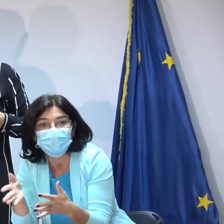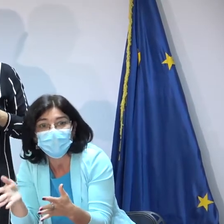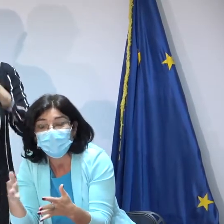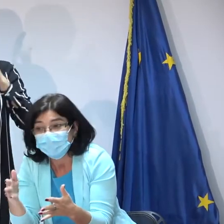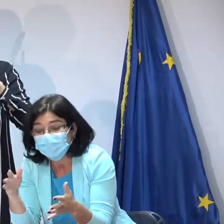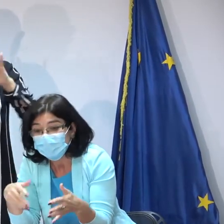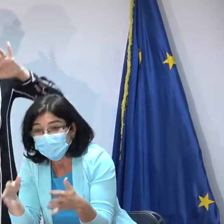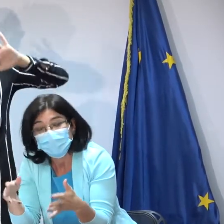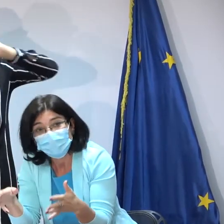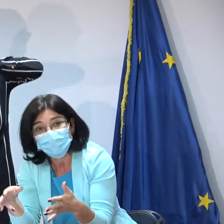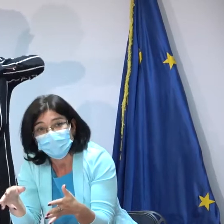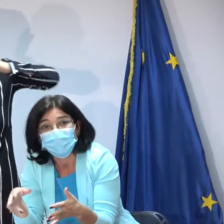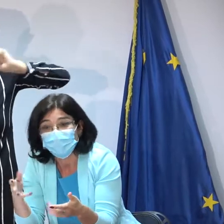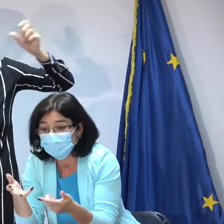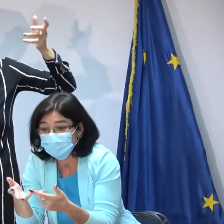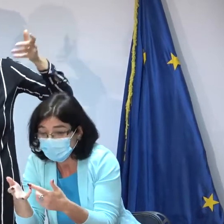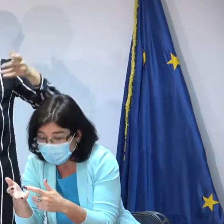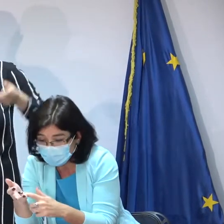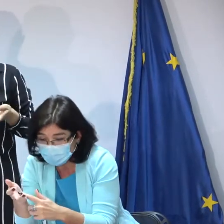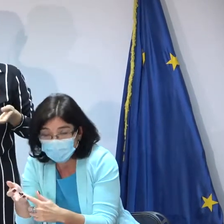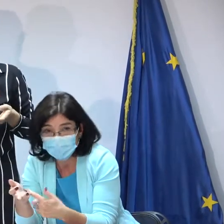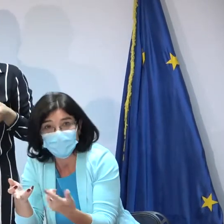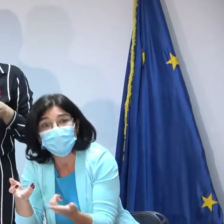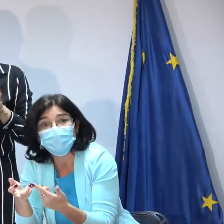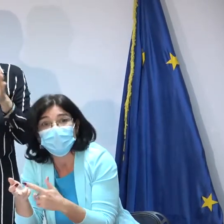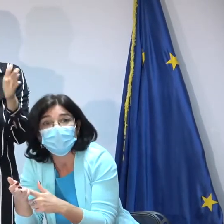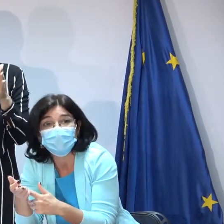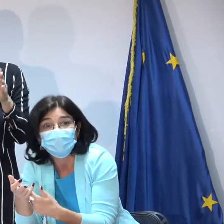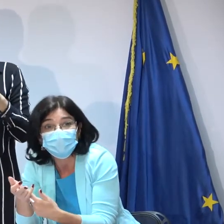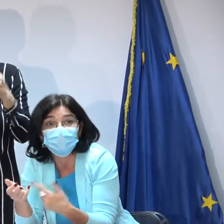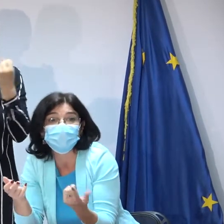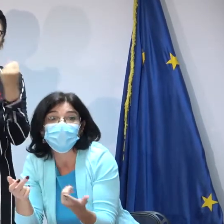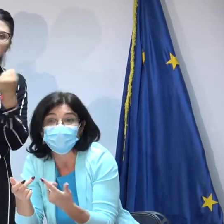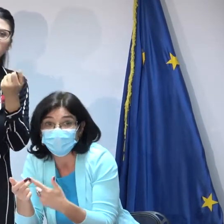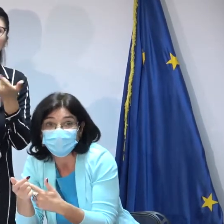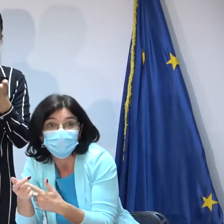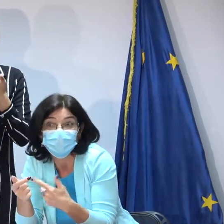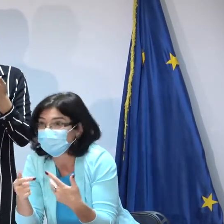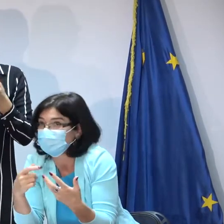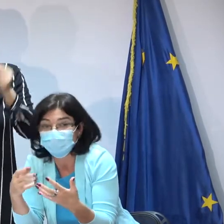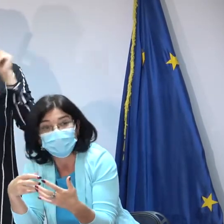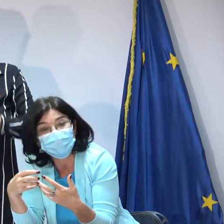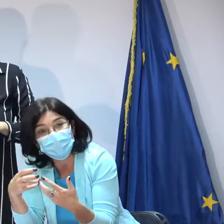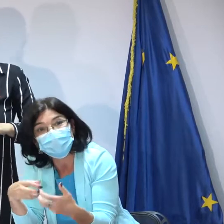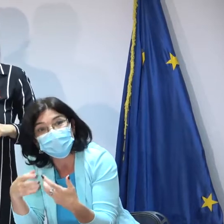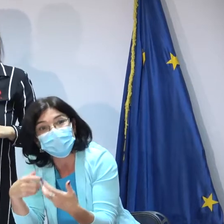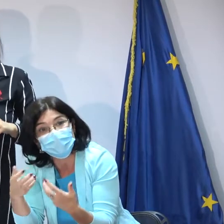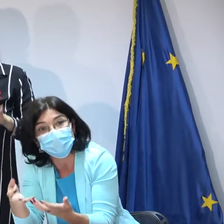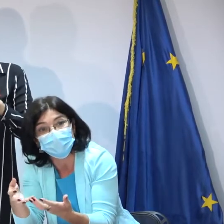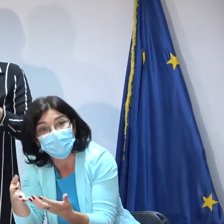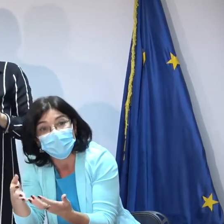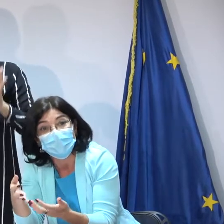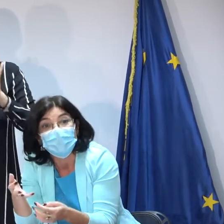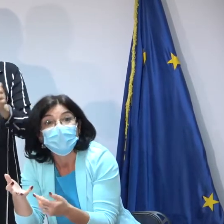dărăpănată da în perioada asta cu sprijinul autorităților locale cu sprijinul NG-urilor cu sprijinul familia trebuie